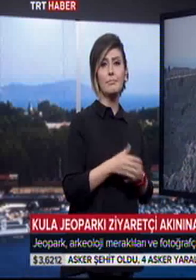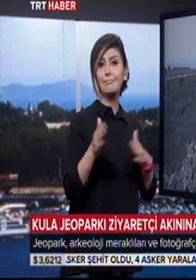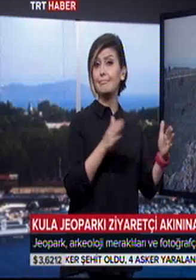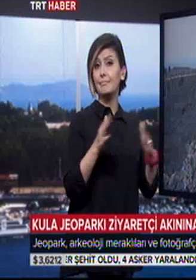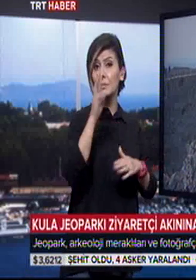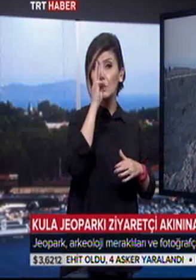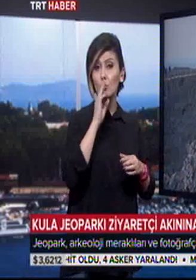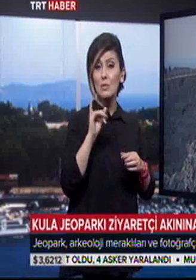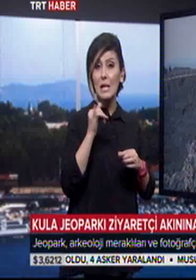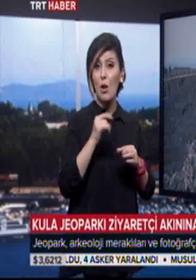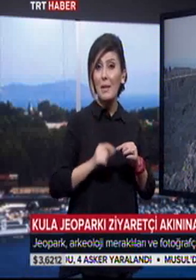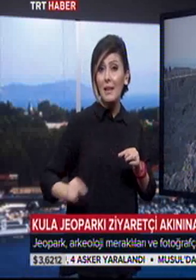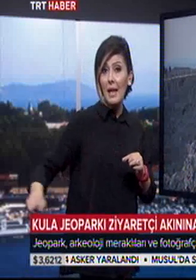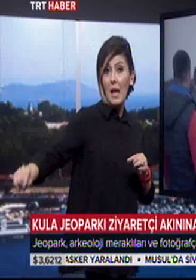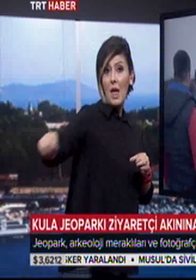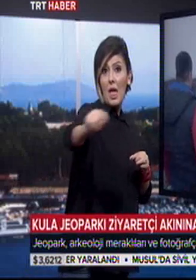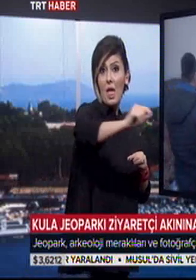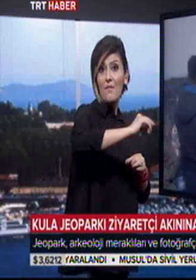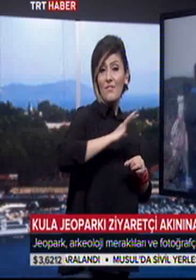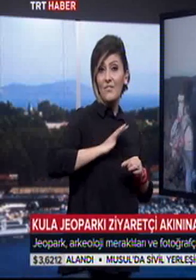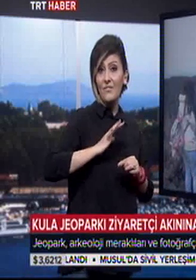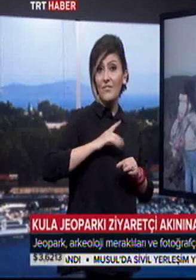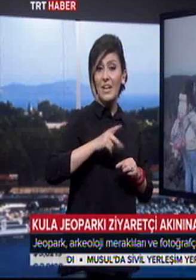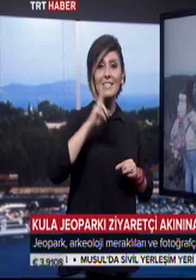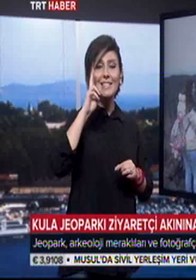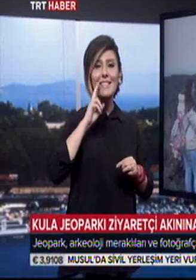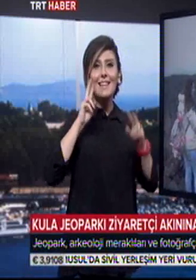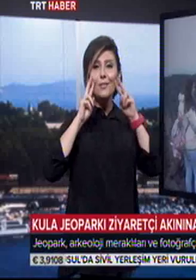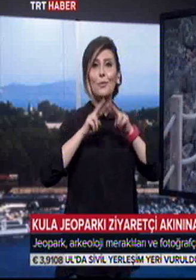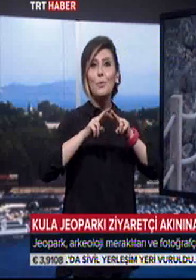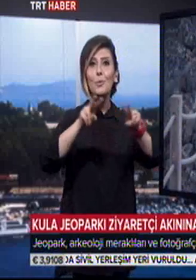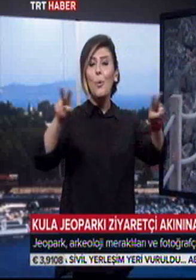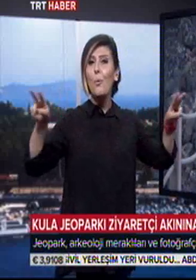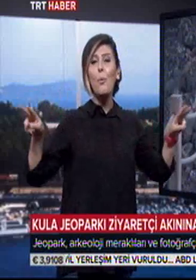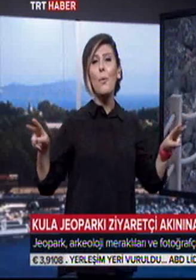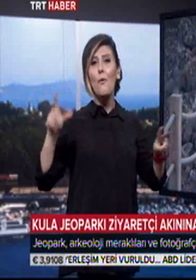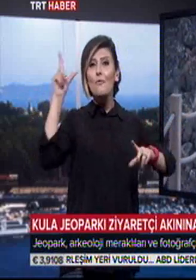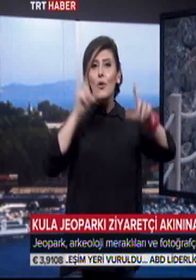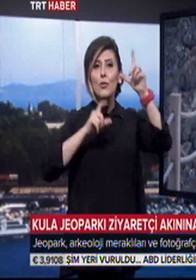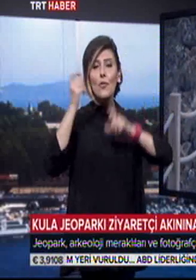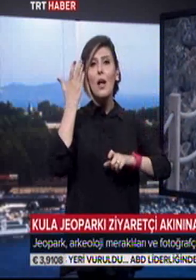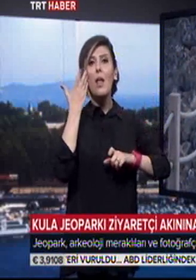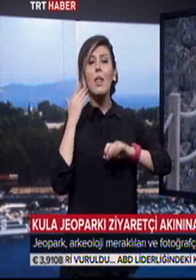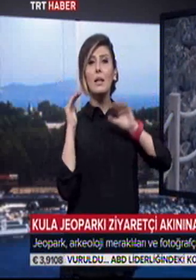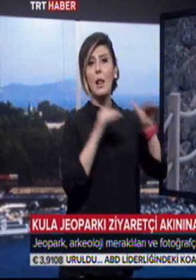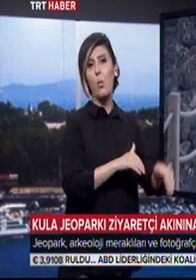Yaklaşık 300 km2 alana sahip olan jeopark, zengin görselliğiyle fotoğrafçıların da ilgisini çekiyor.